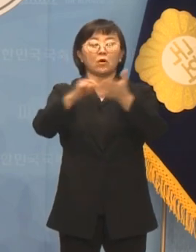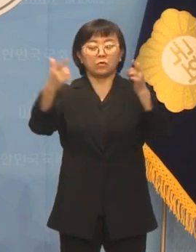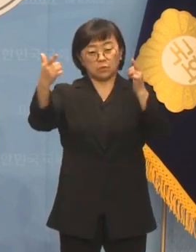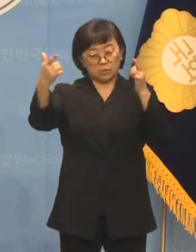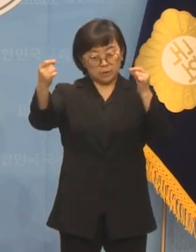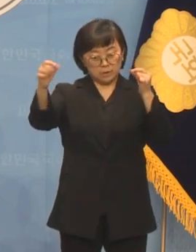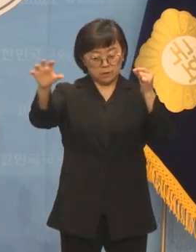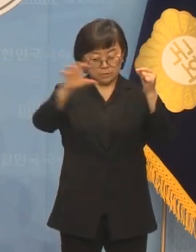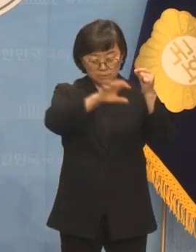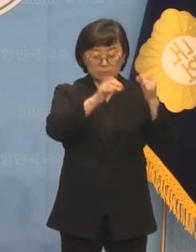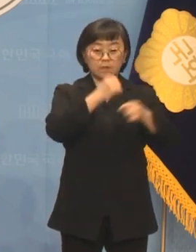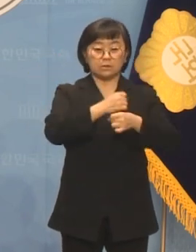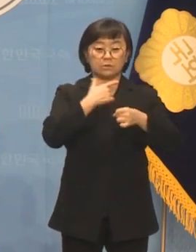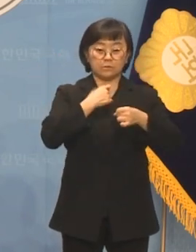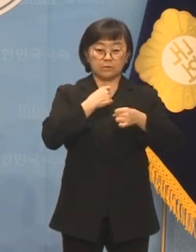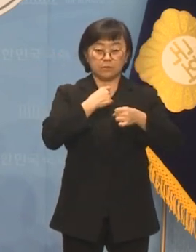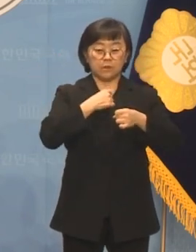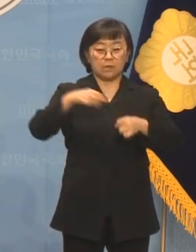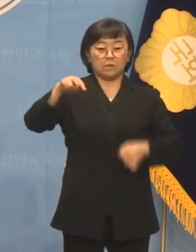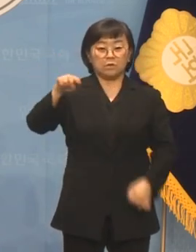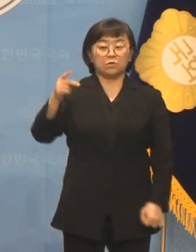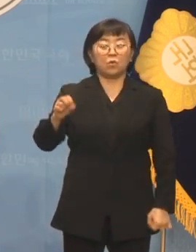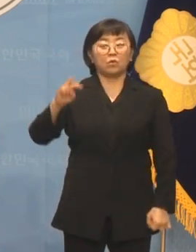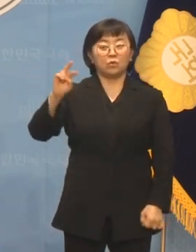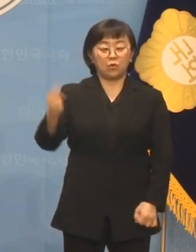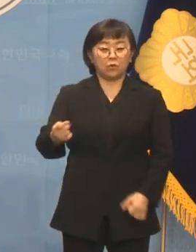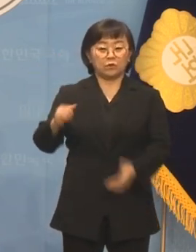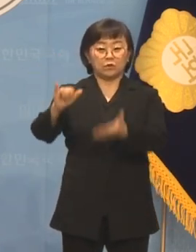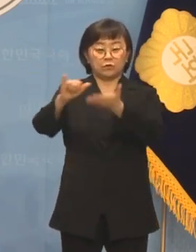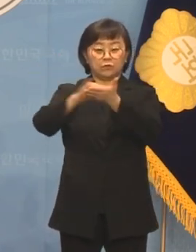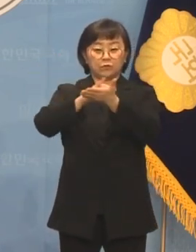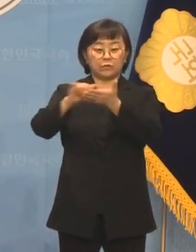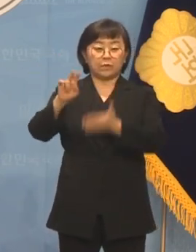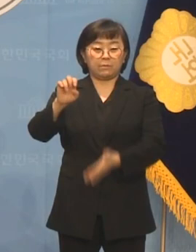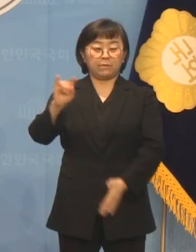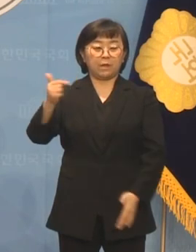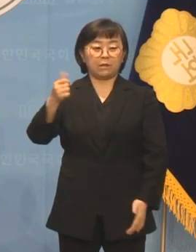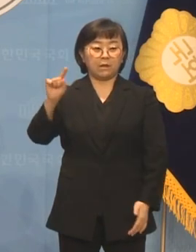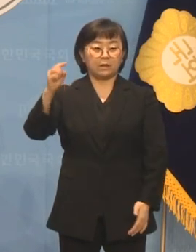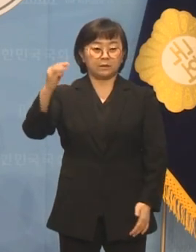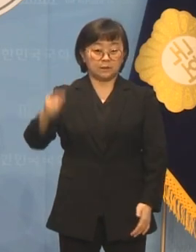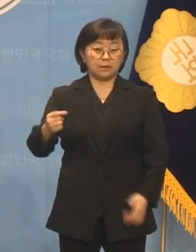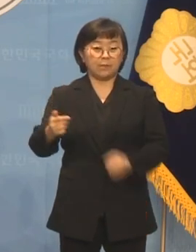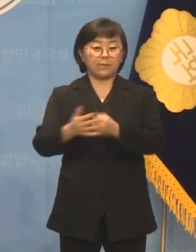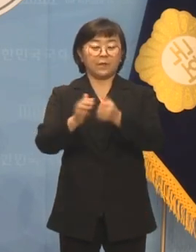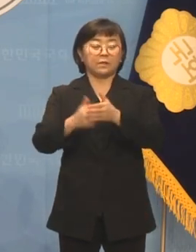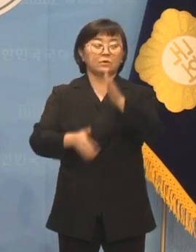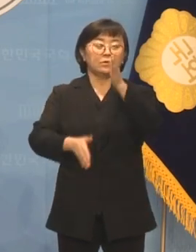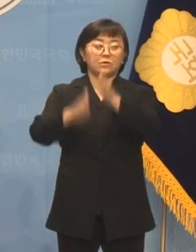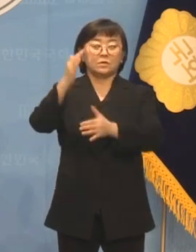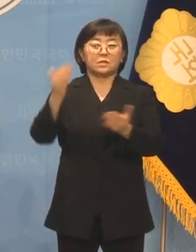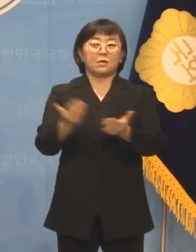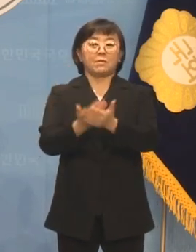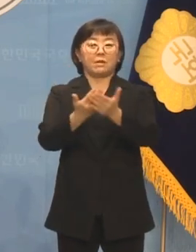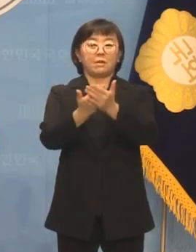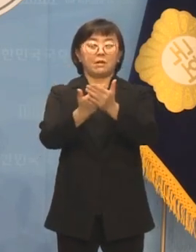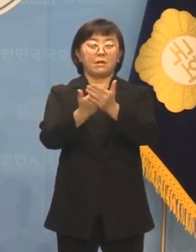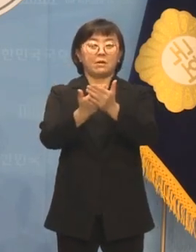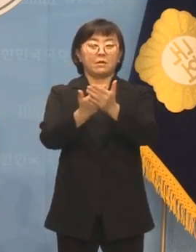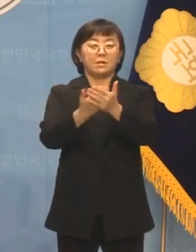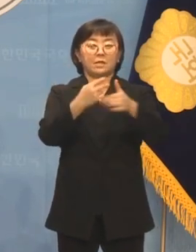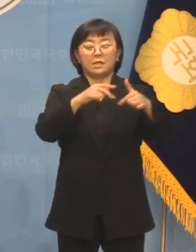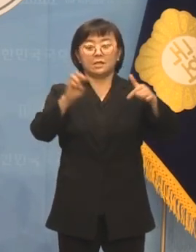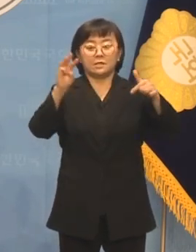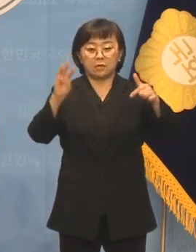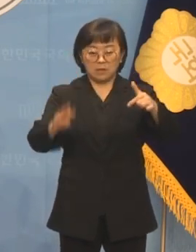이미 송도에서 시작된 뉴욕 맨헤튼과 같은 세련된 도시 개발은 인천의 자랑이